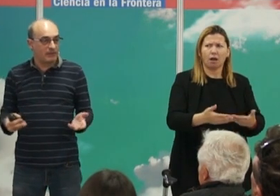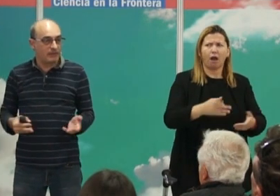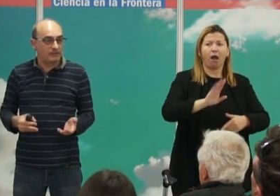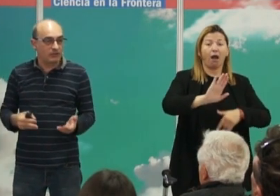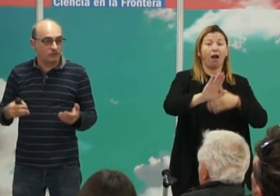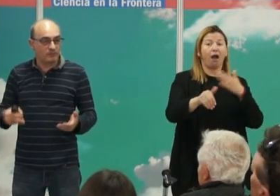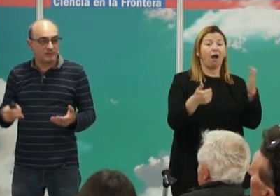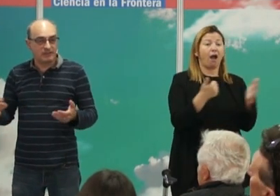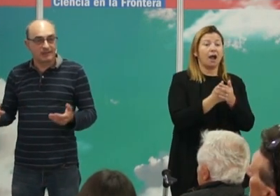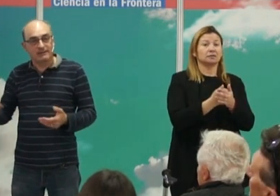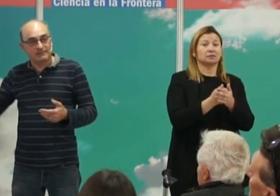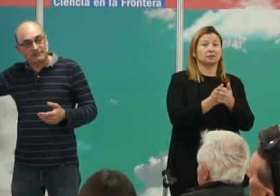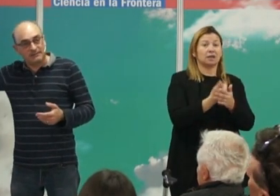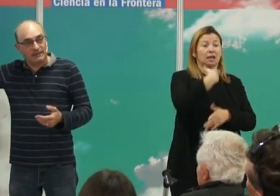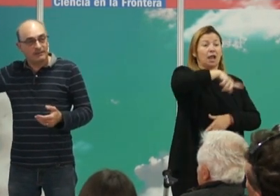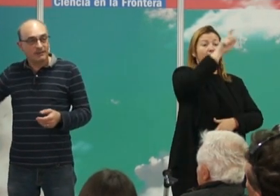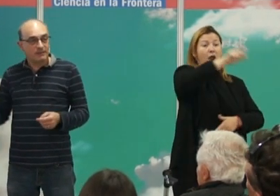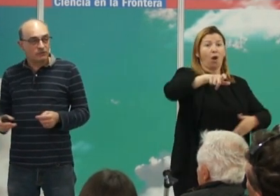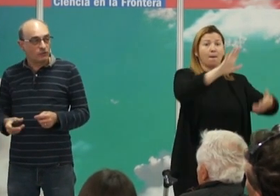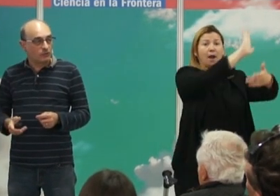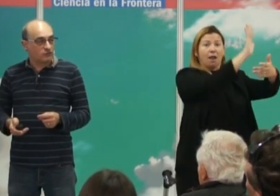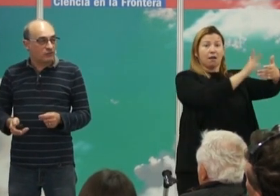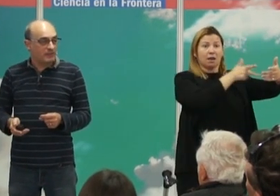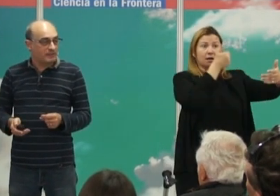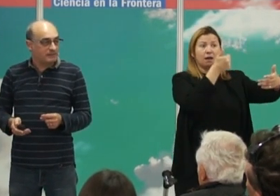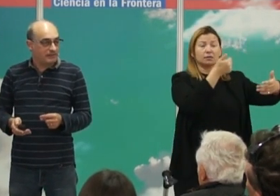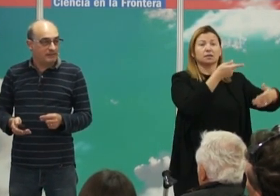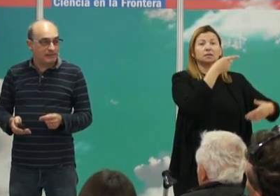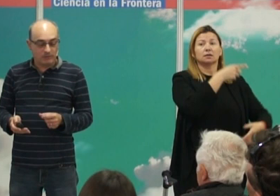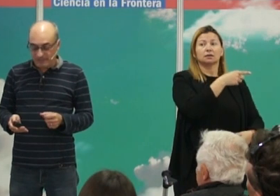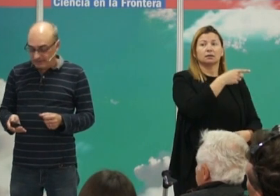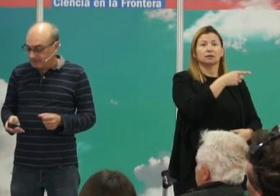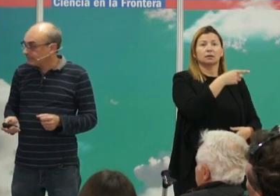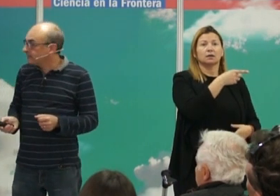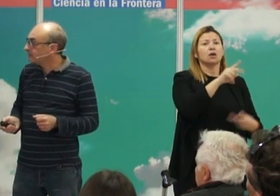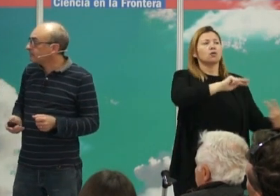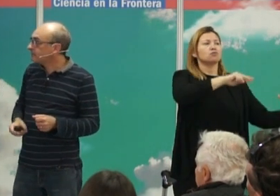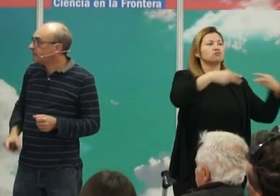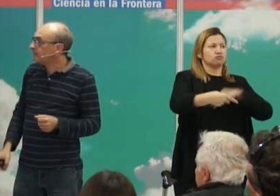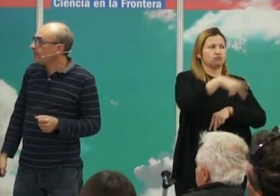parte sustancial de los hombres irlandeses tienen su cromosoma y actualmente